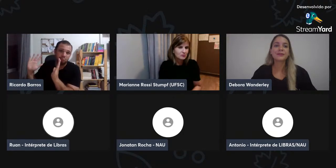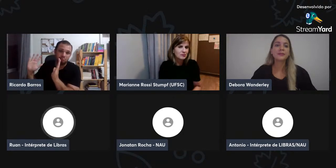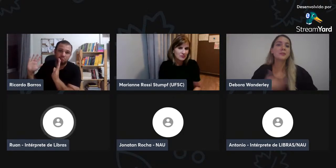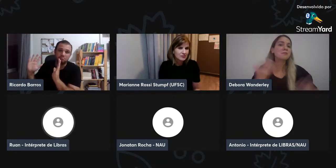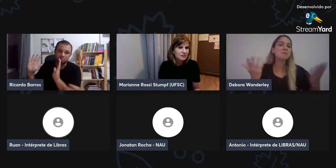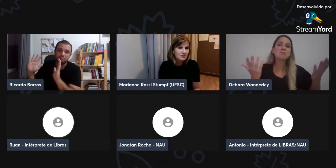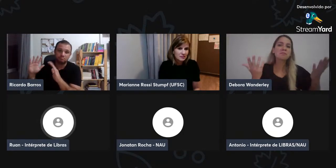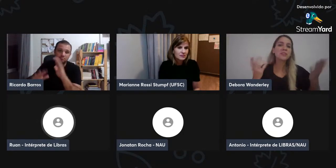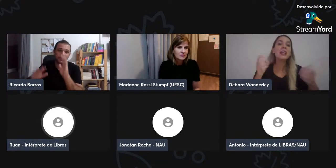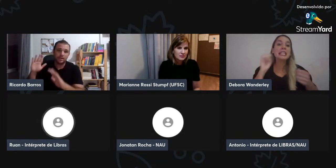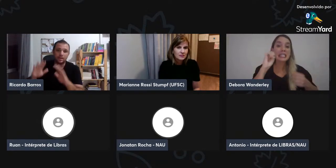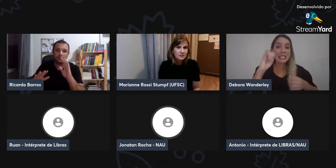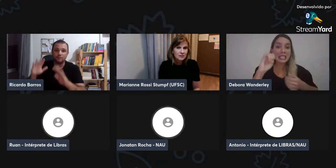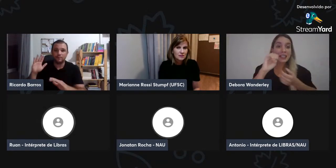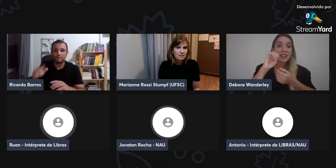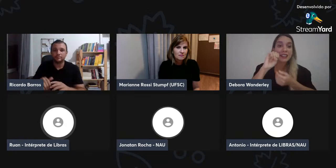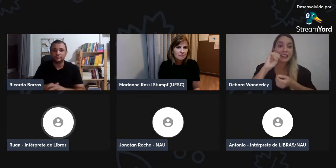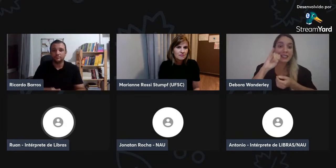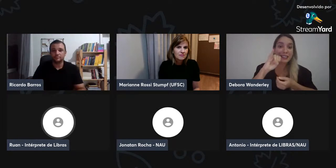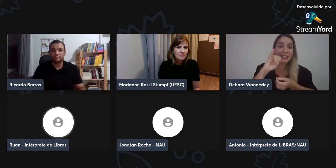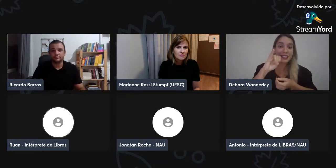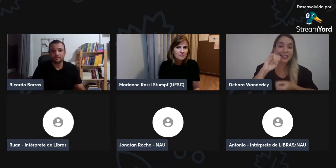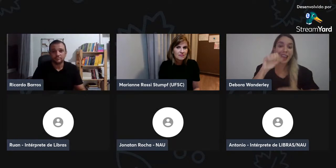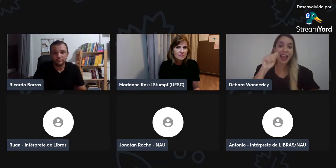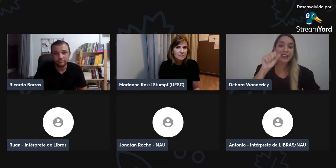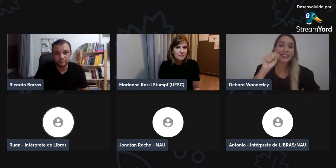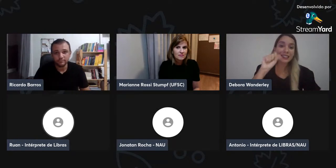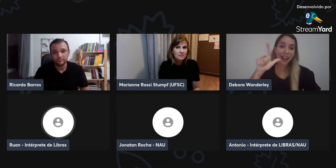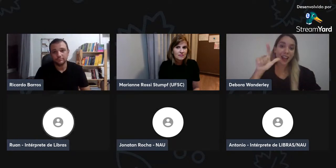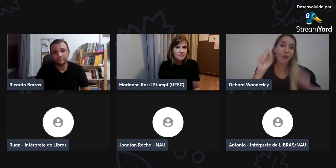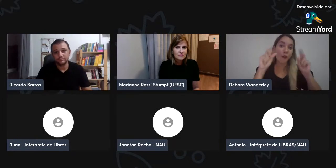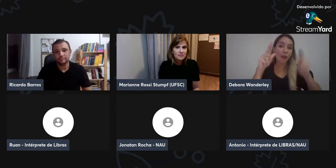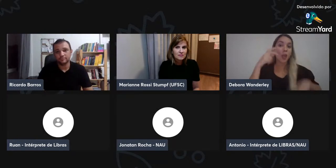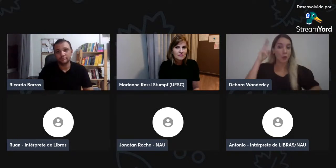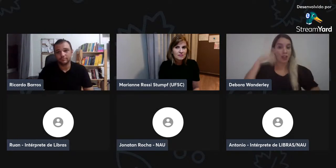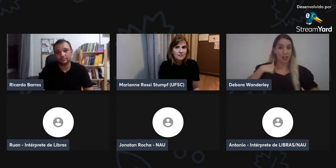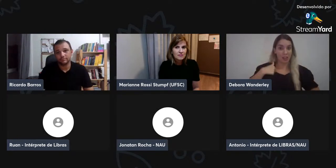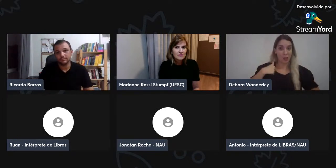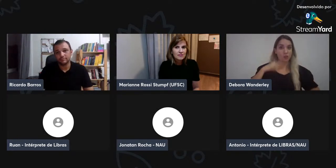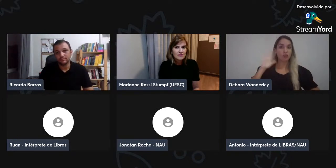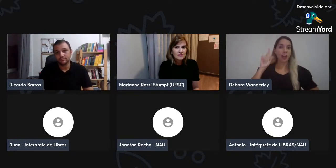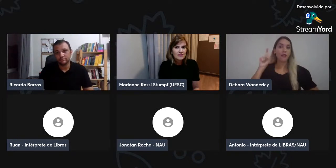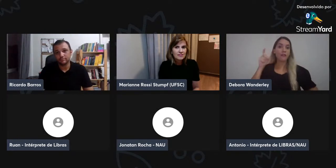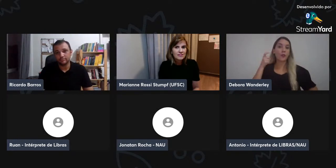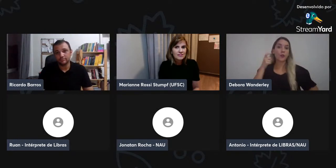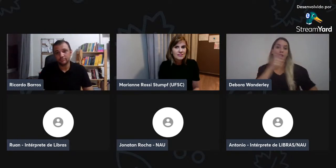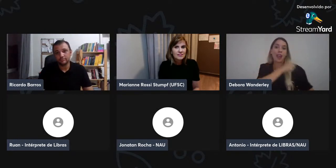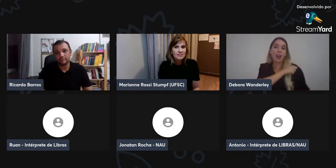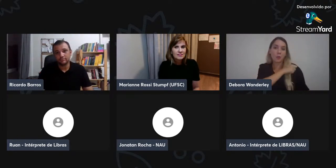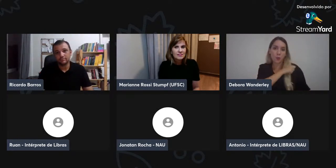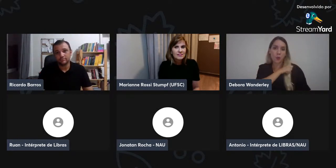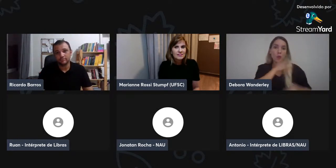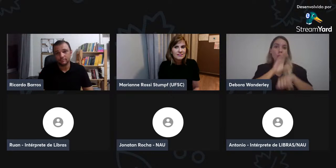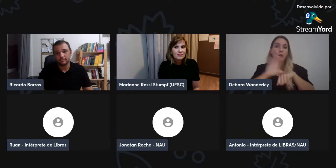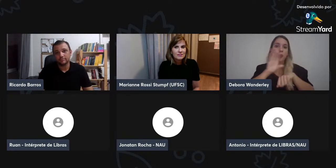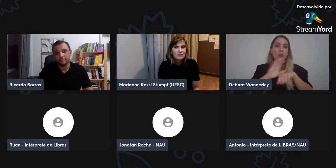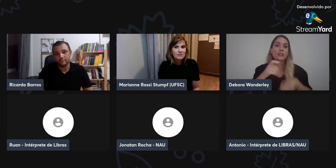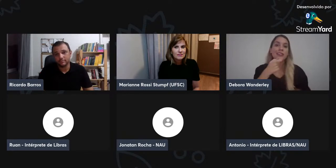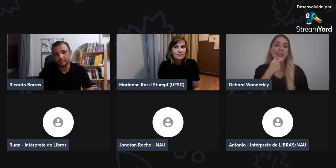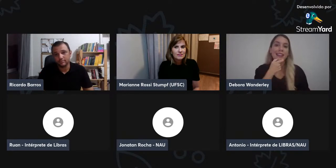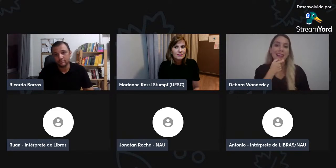essa tradução, essa adaptação ao sign-right. Se a SL, por exemplo,